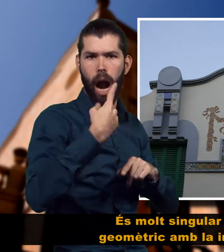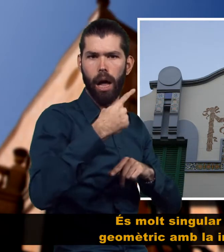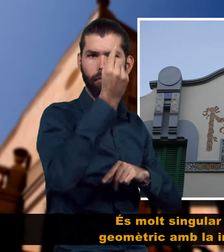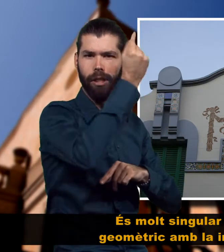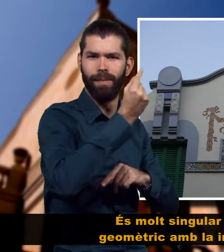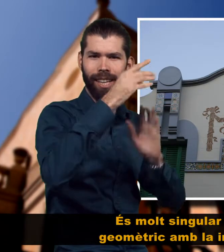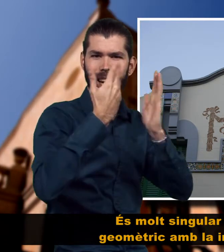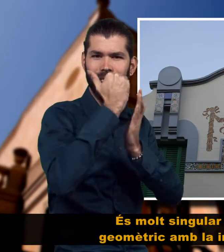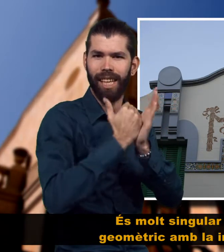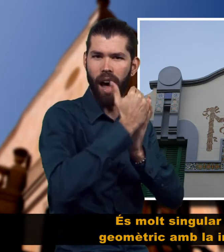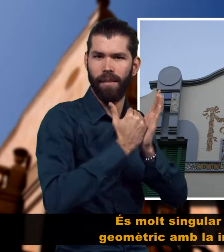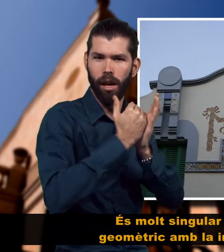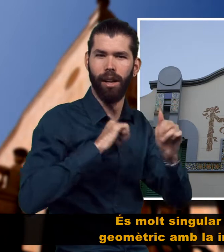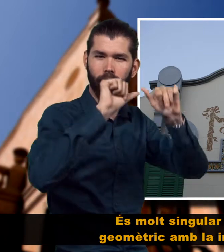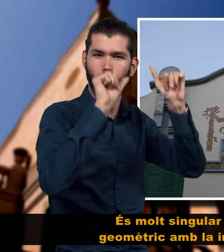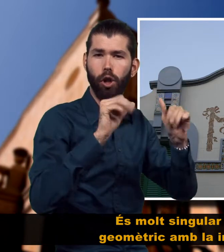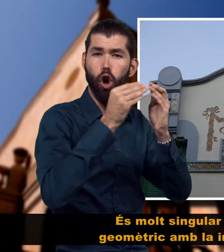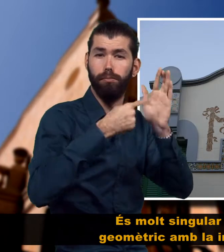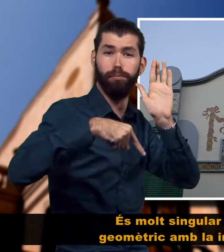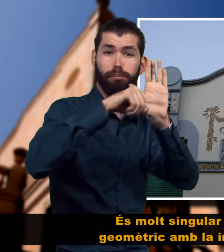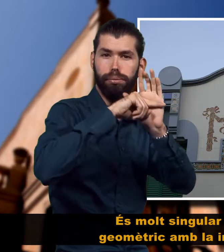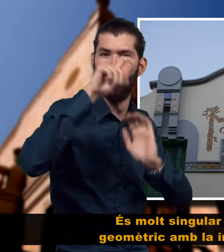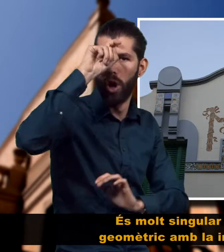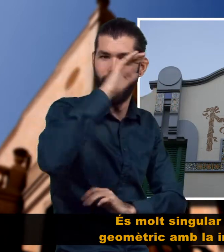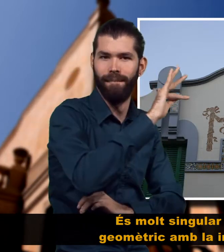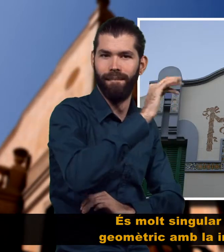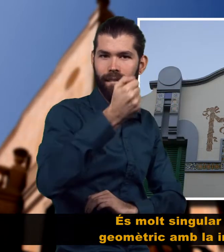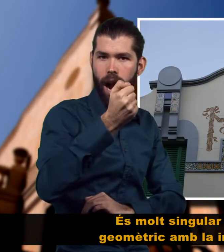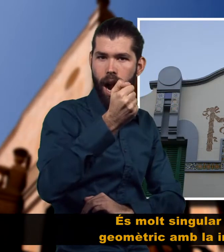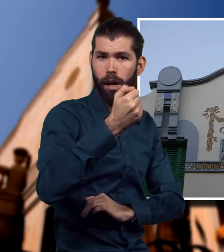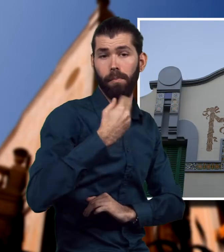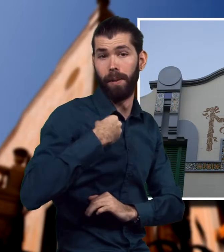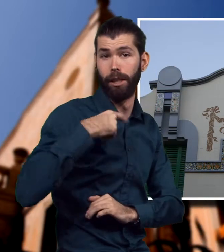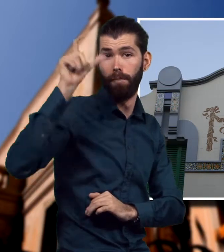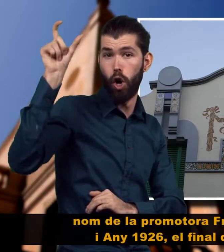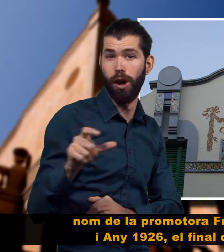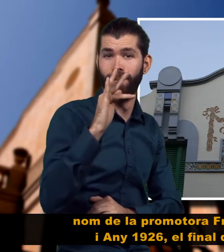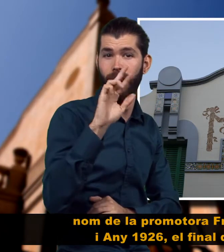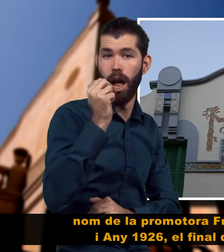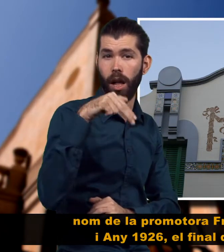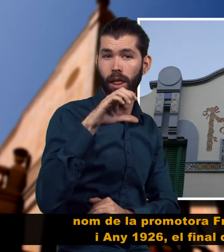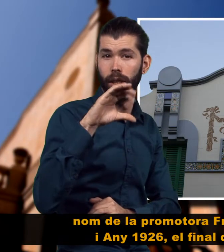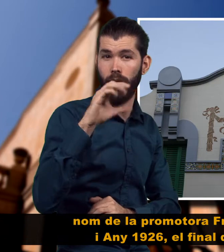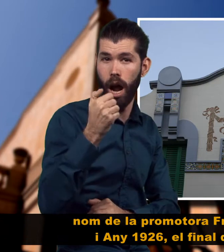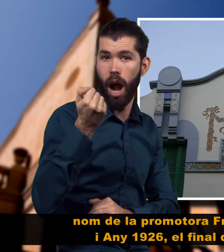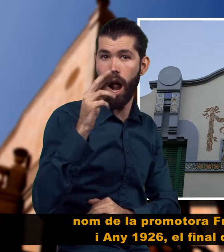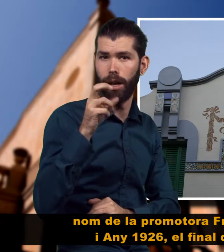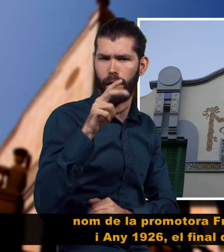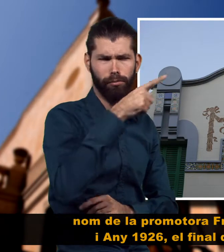És molt singular l'esgrafiat geomètric amb la inscripció FA, nom de la promotora Francesc Arqué, i any